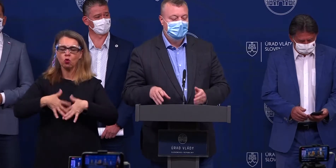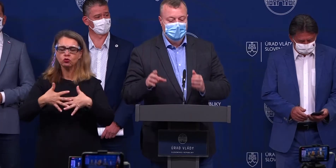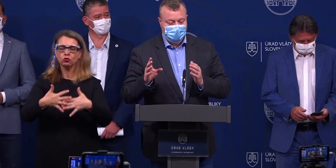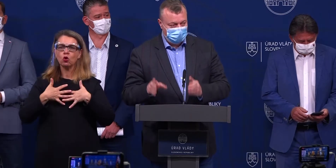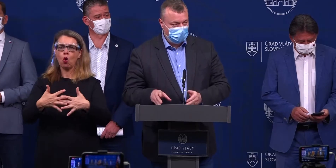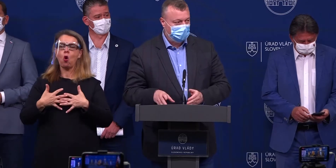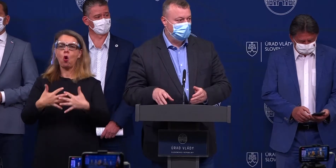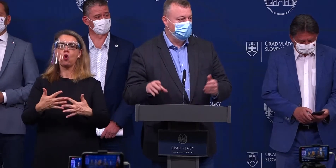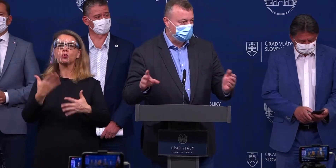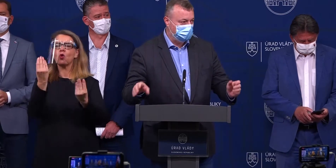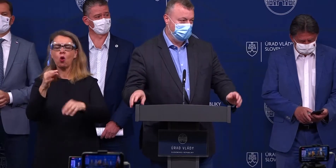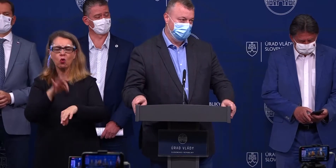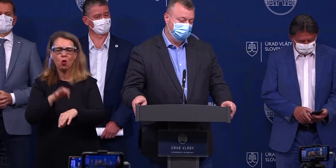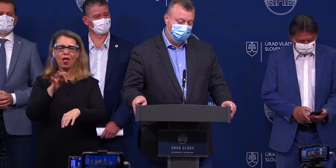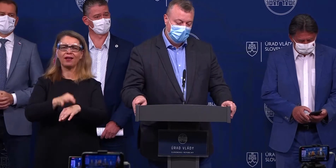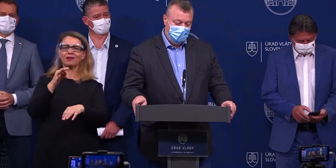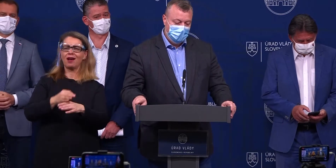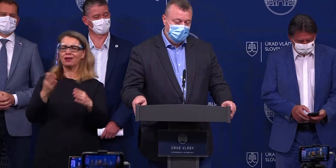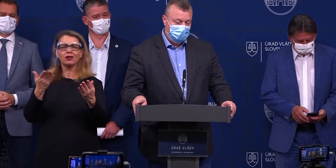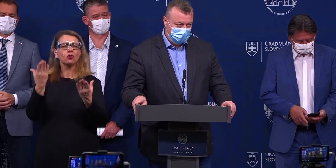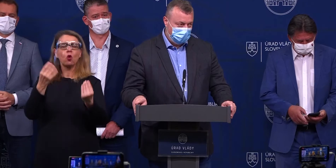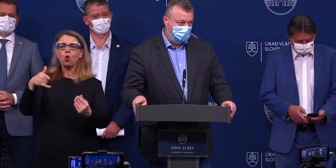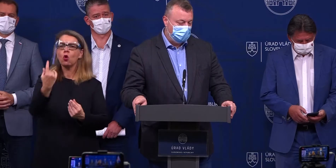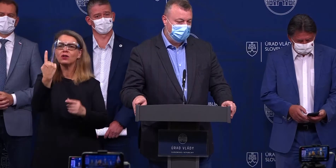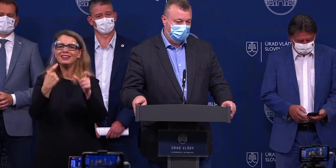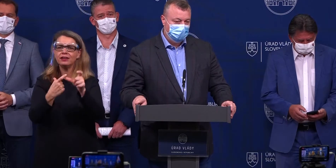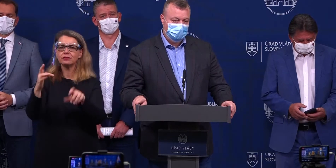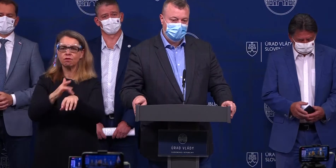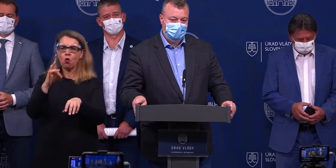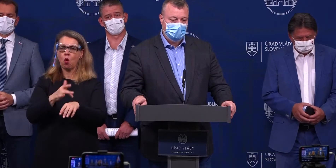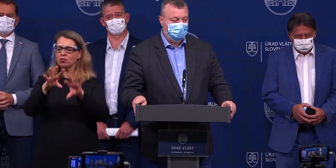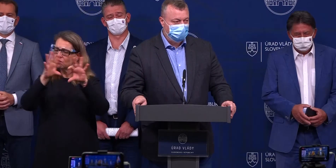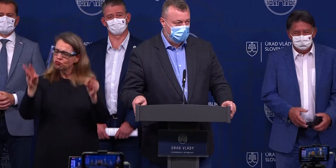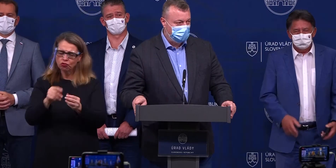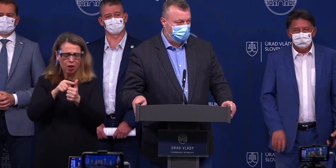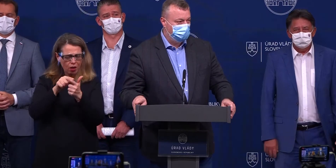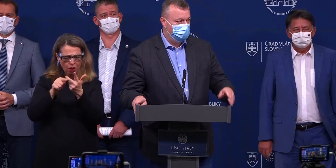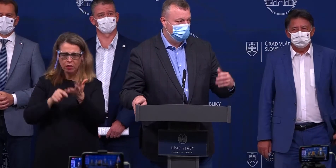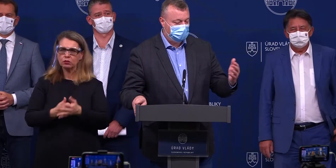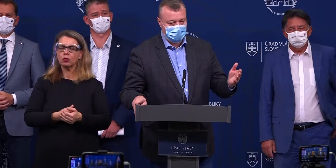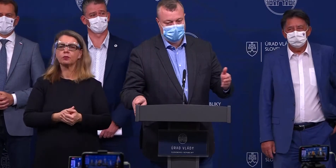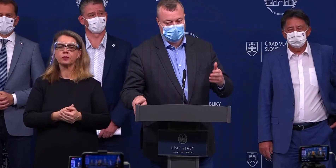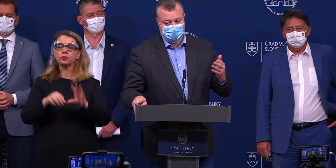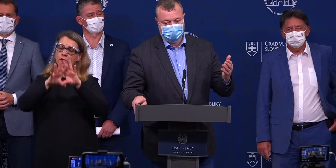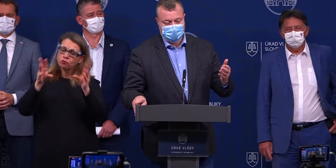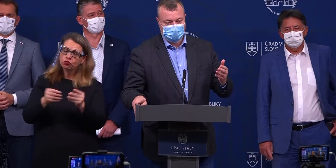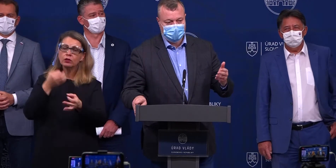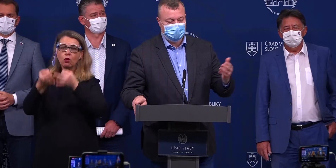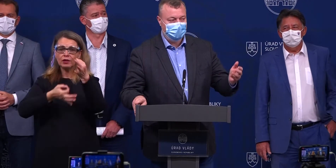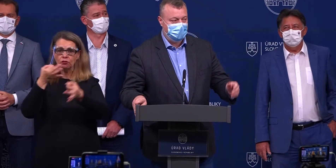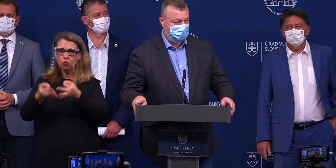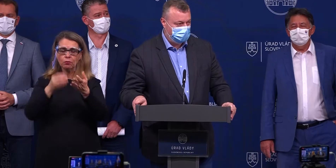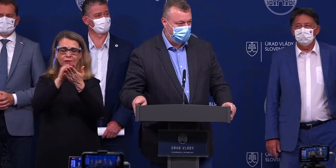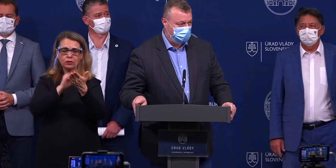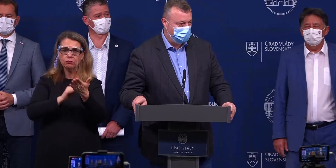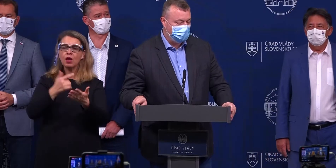sú, koľko lekárov a tak ďalej. Všetky dáta aj o tom, že ako prebiehajú proste tie, povedal by som,